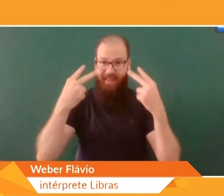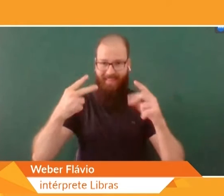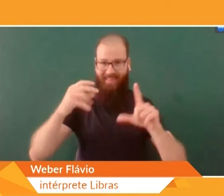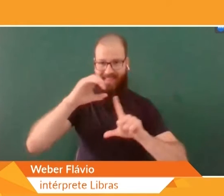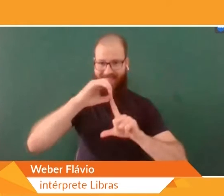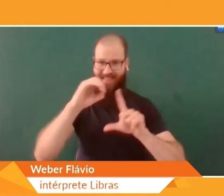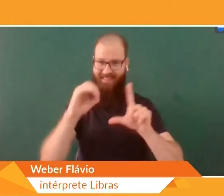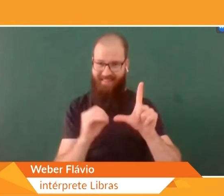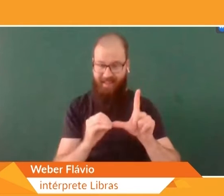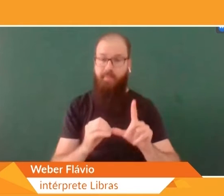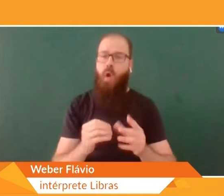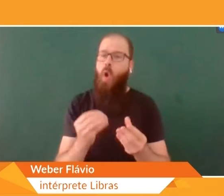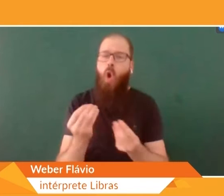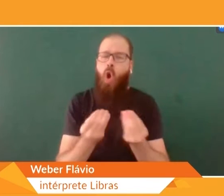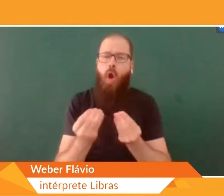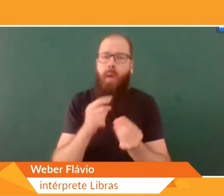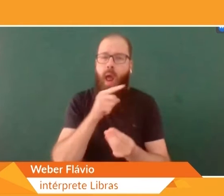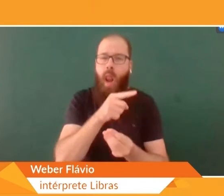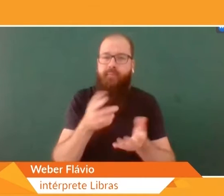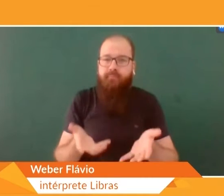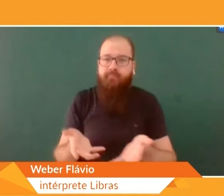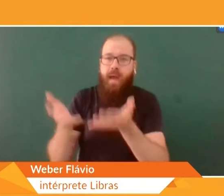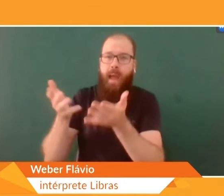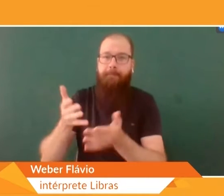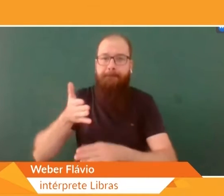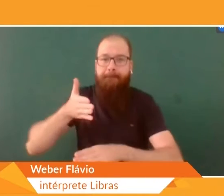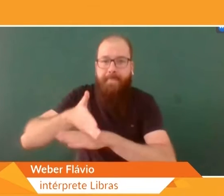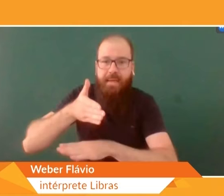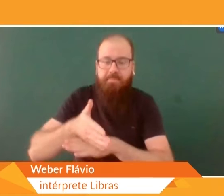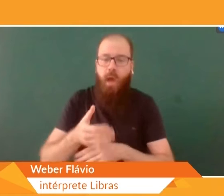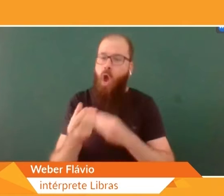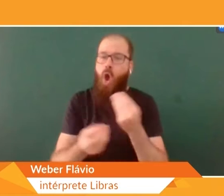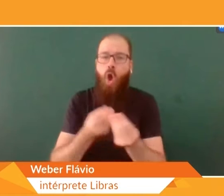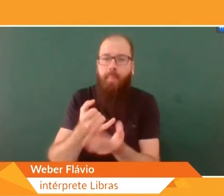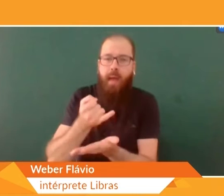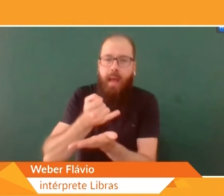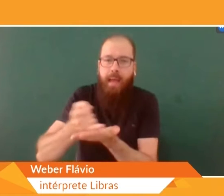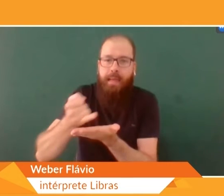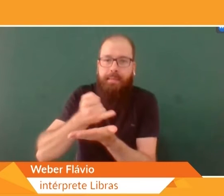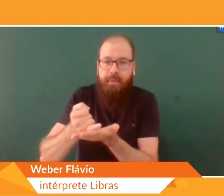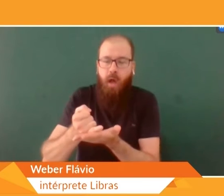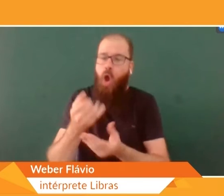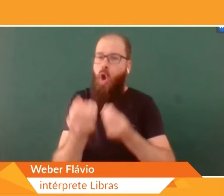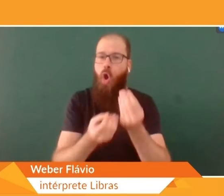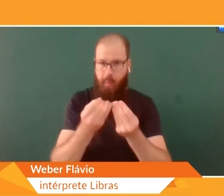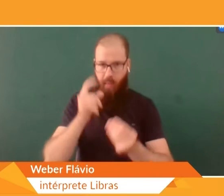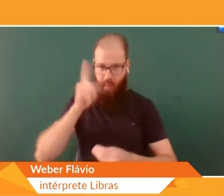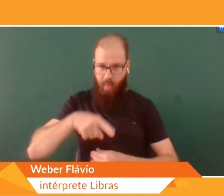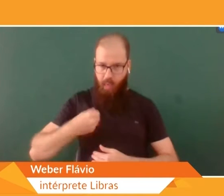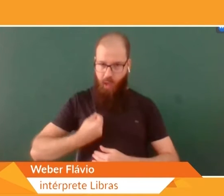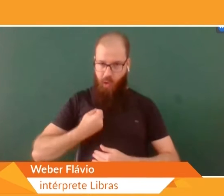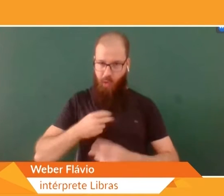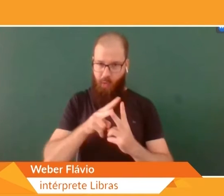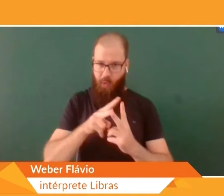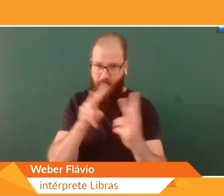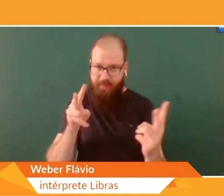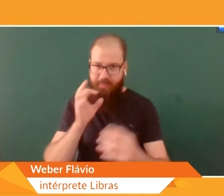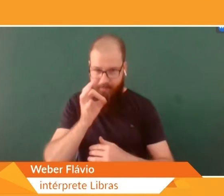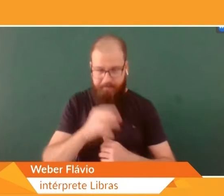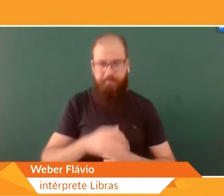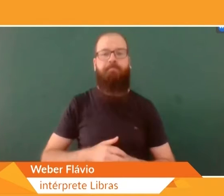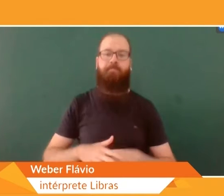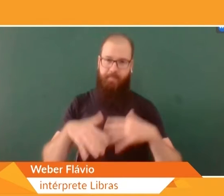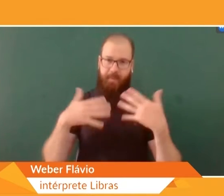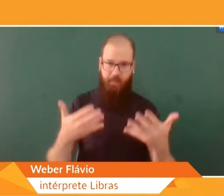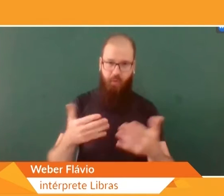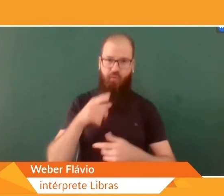inscrever, e como que vai ser a transmissão do evento, né? Porque ele é online. Isso, então, reforçando o você